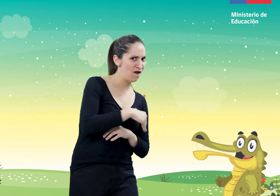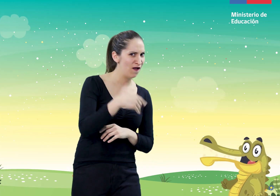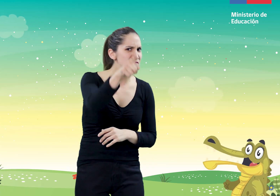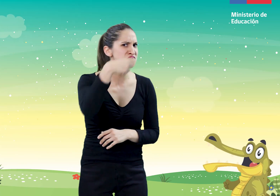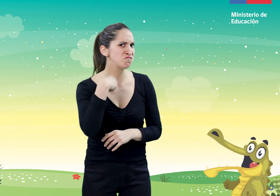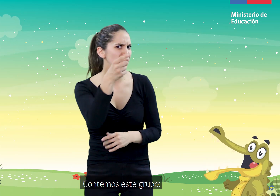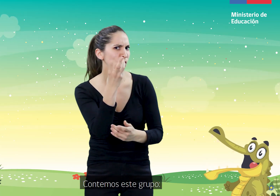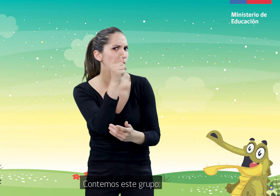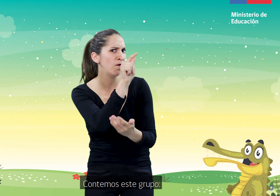¡Muy